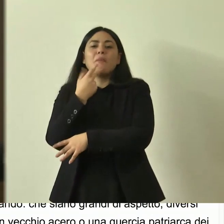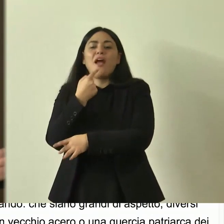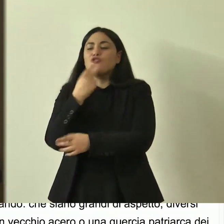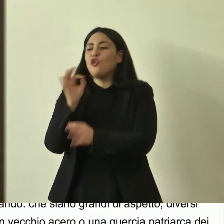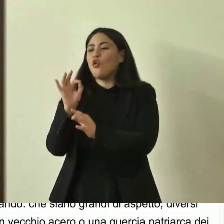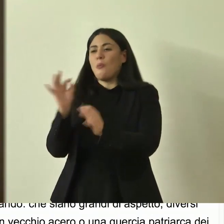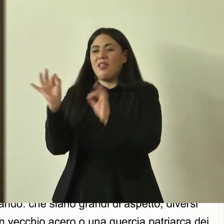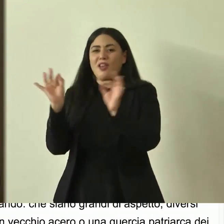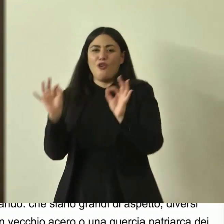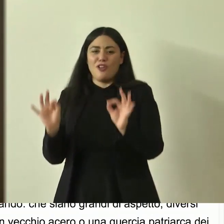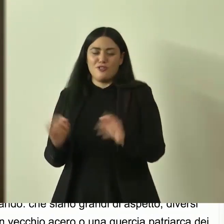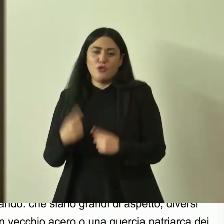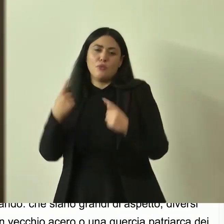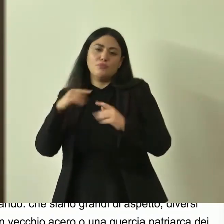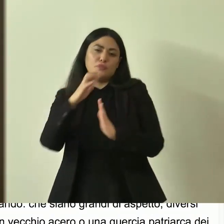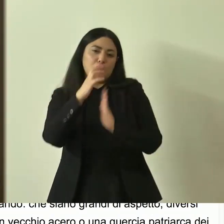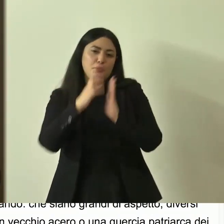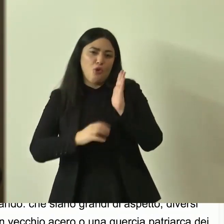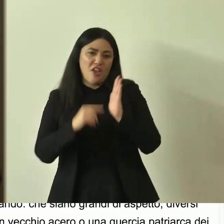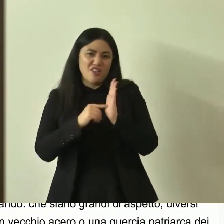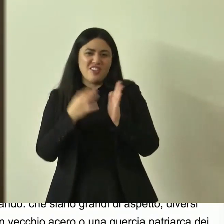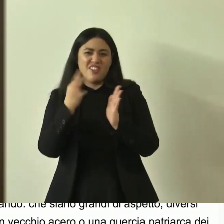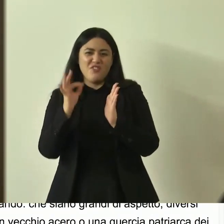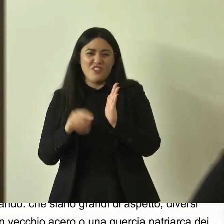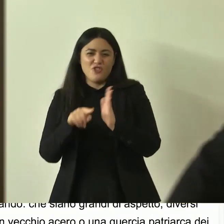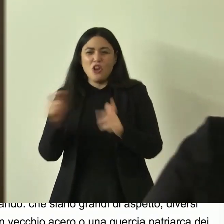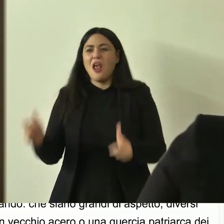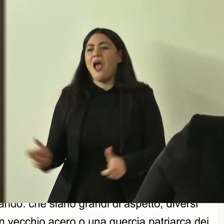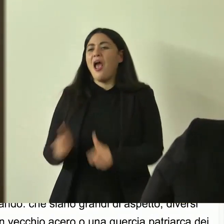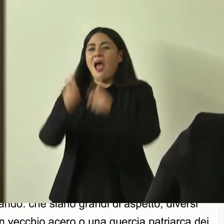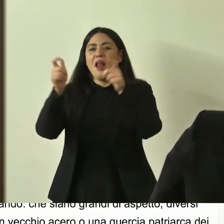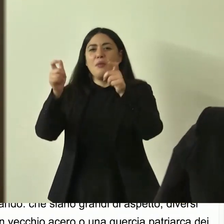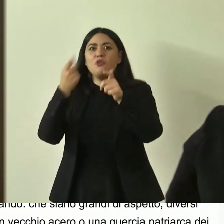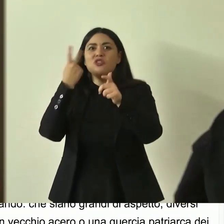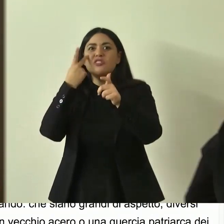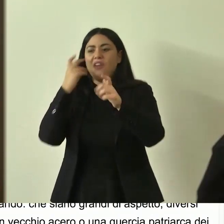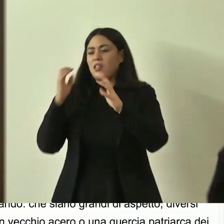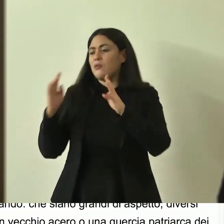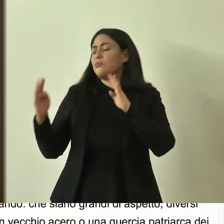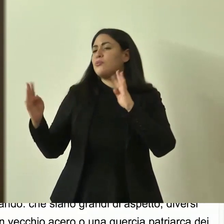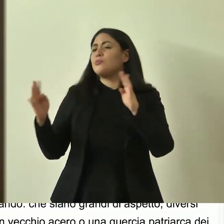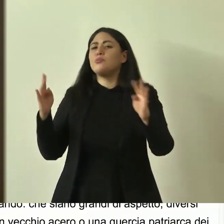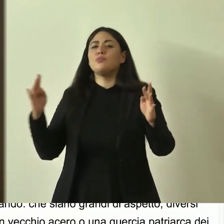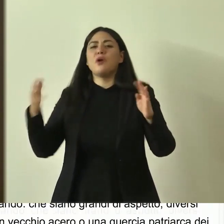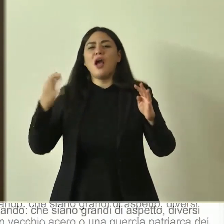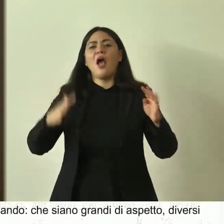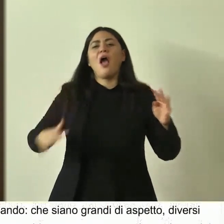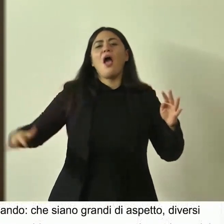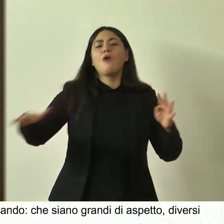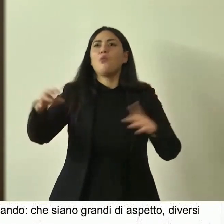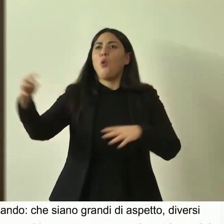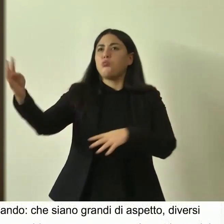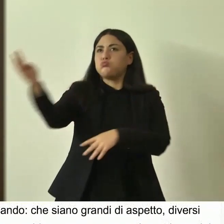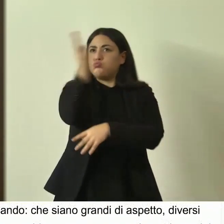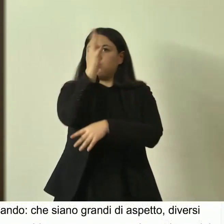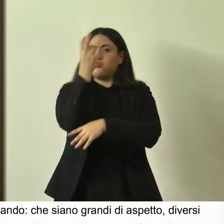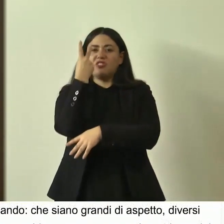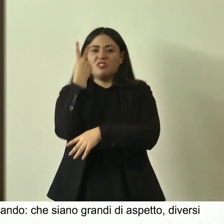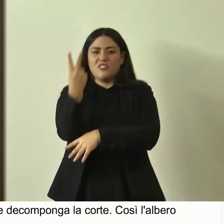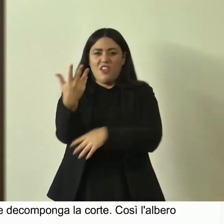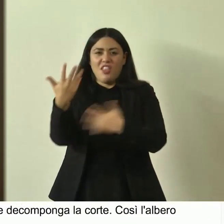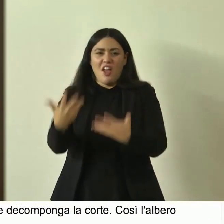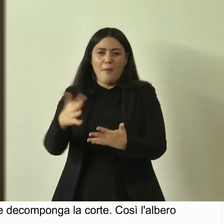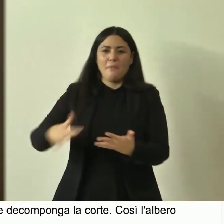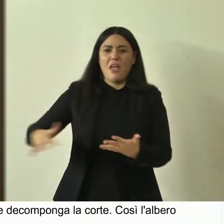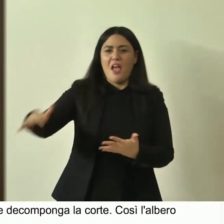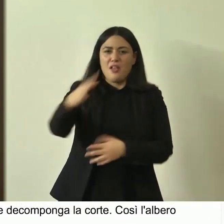questa è una bellissima definizione di un albero che impreziosisce i campi con la sua la campagna con la